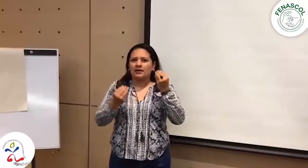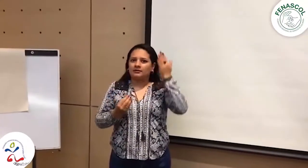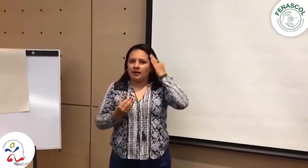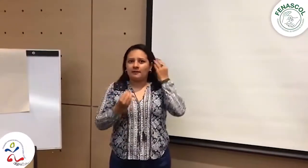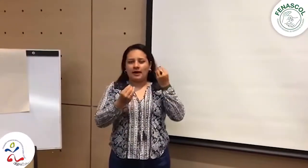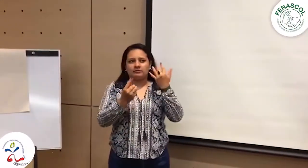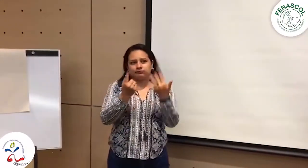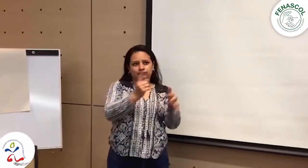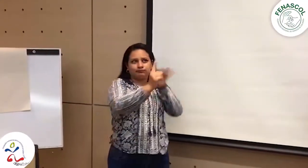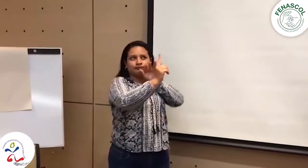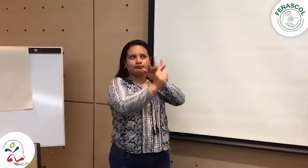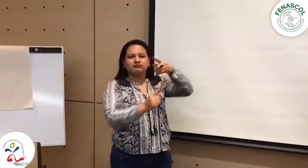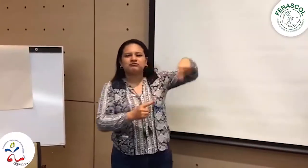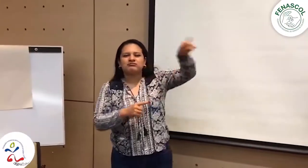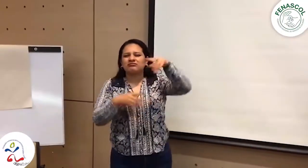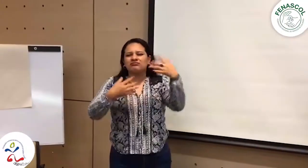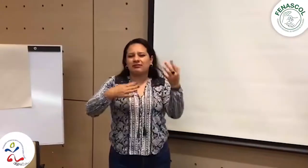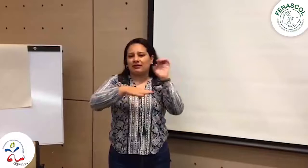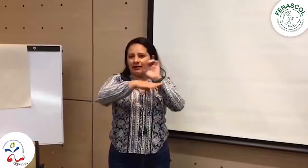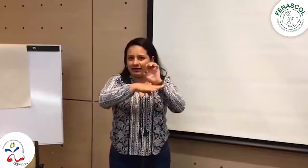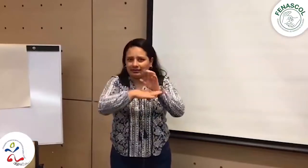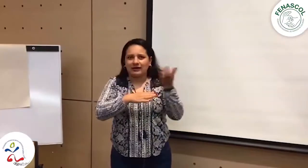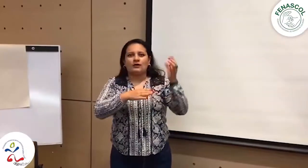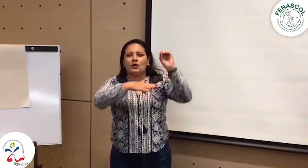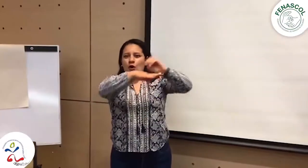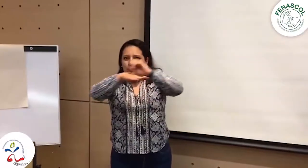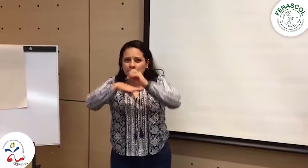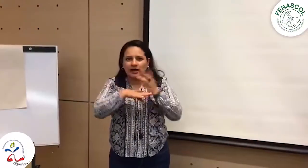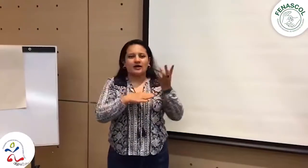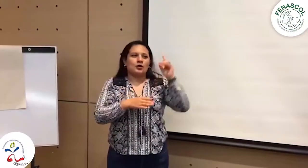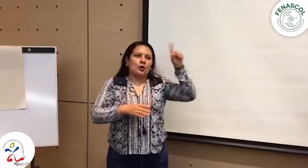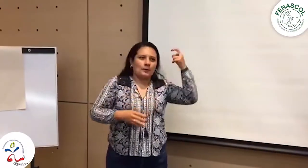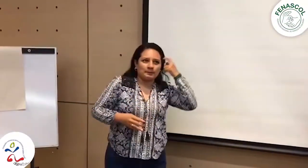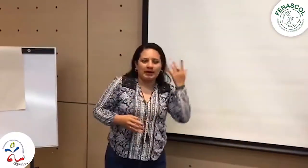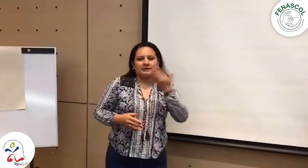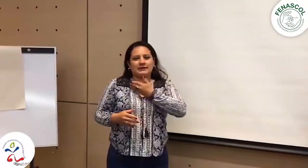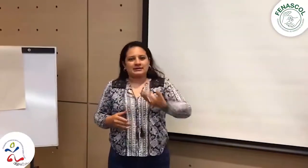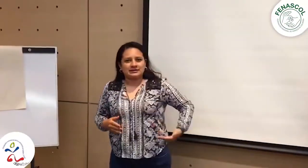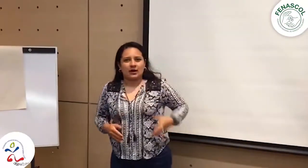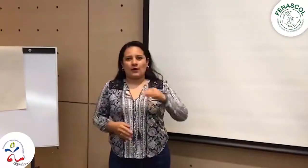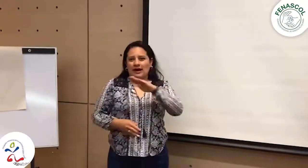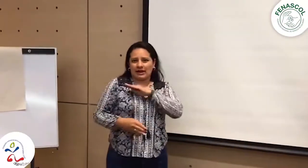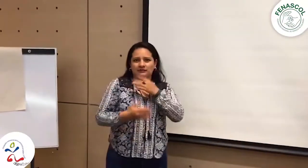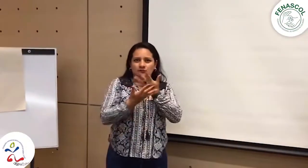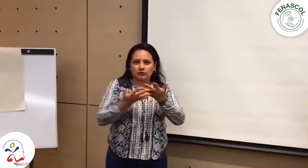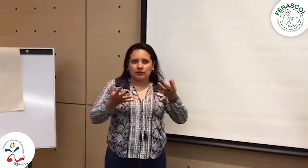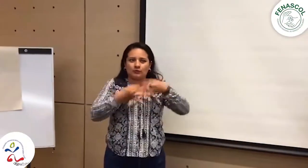Y esto con el fin de que realmente podamos incidir en organizaciones, en gobiernos, con gobiernos locales, con